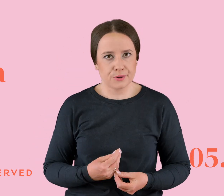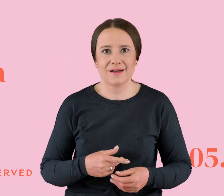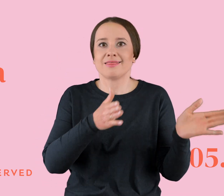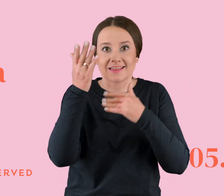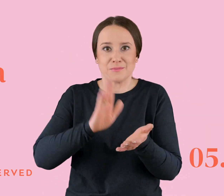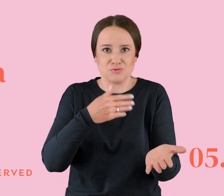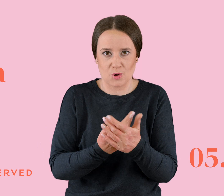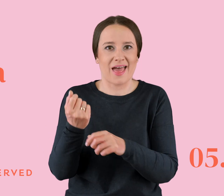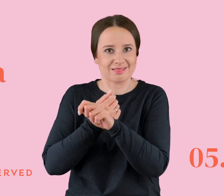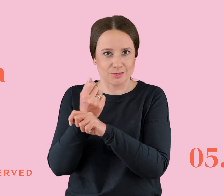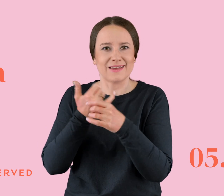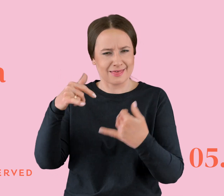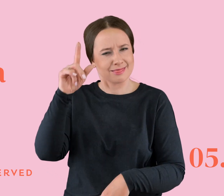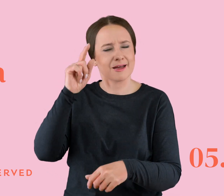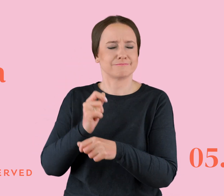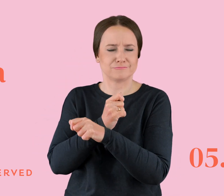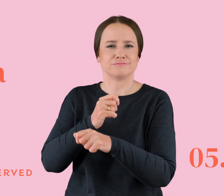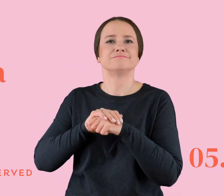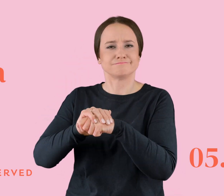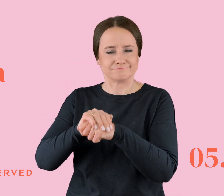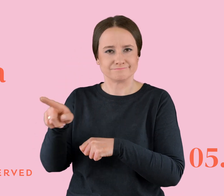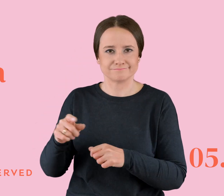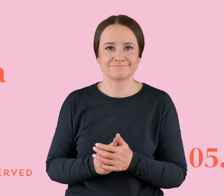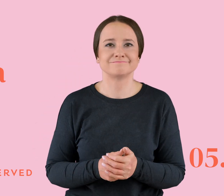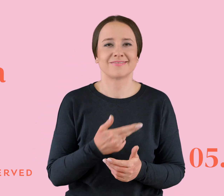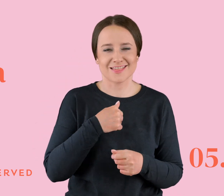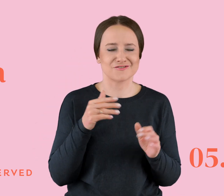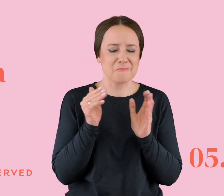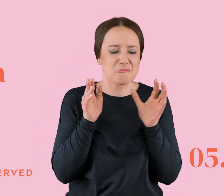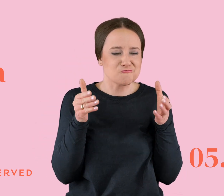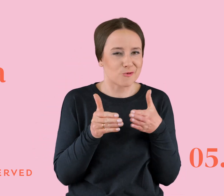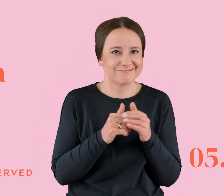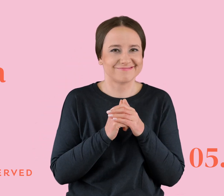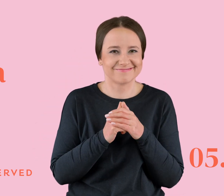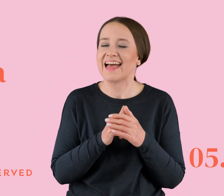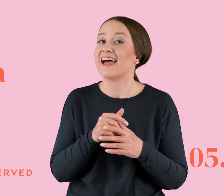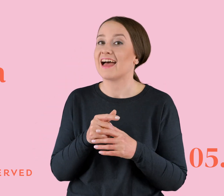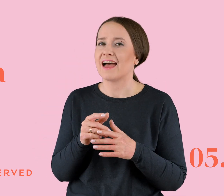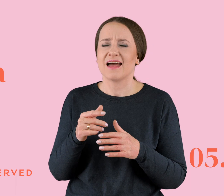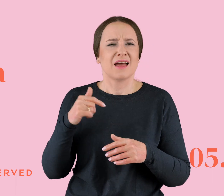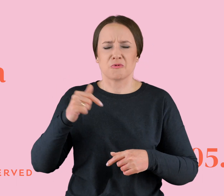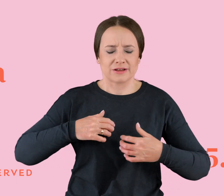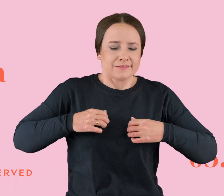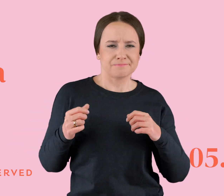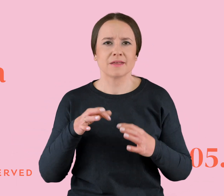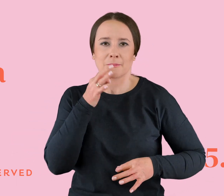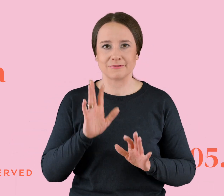toksyny od innej przyjaciółki idiotki, naszego małego klubiku. Któregoś, o, muszę się poprawić. Któregoś razu po seksie